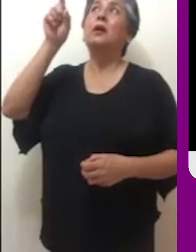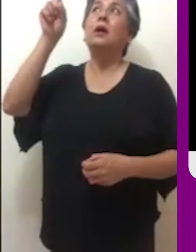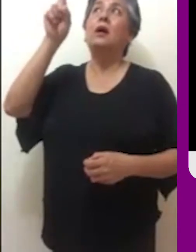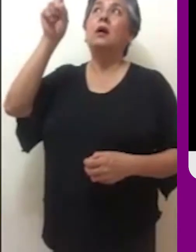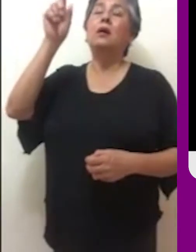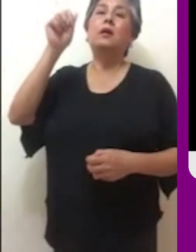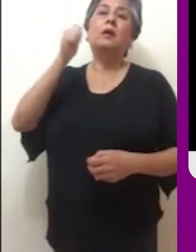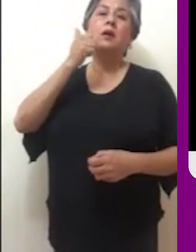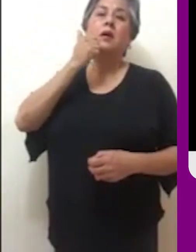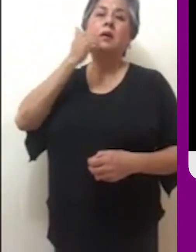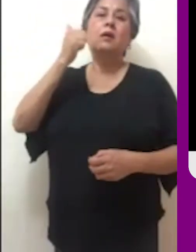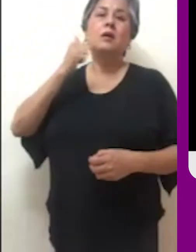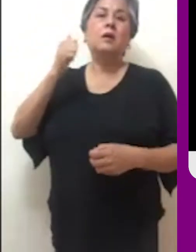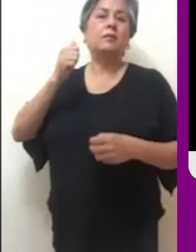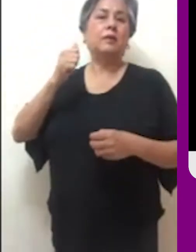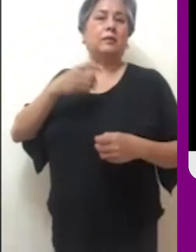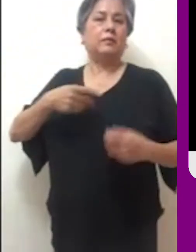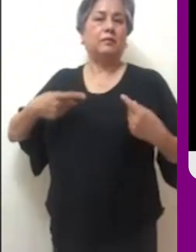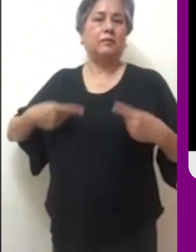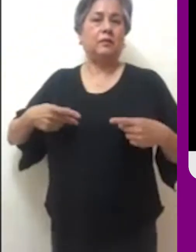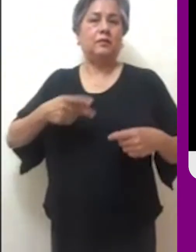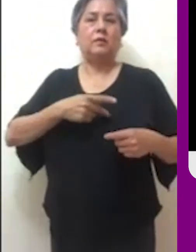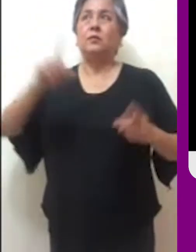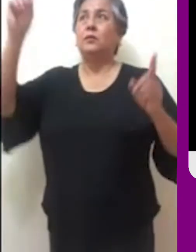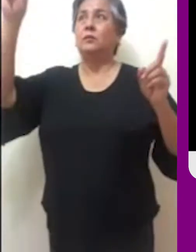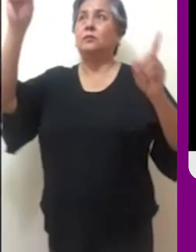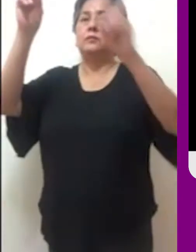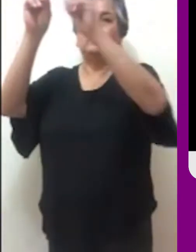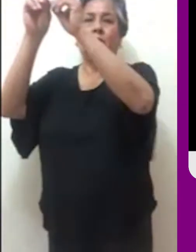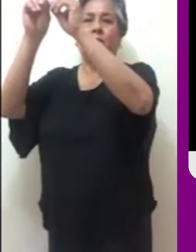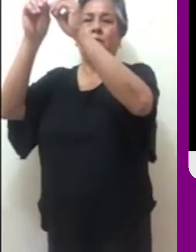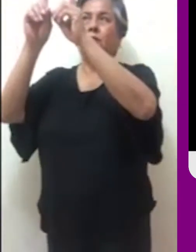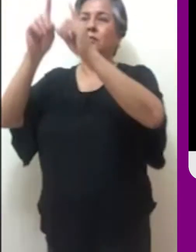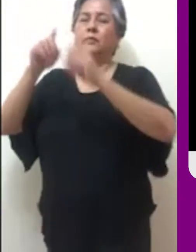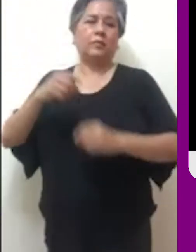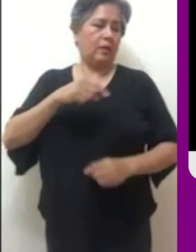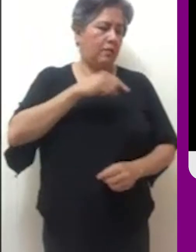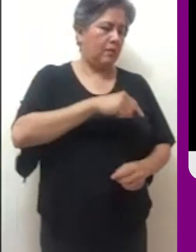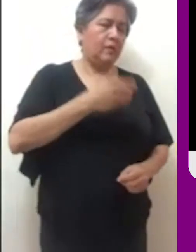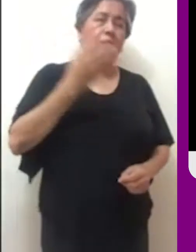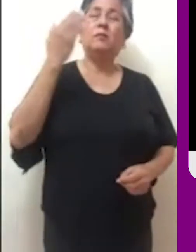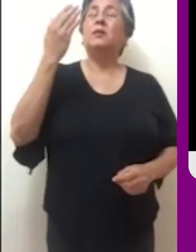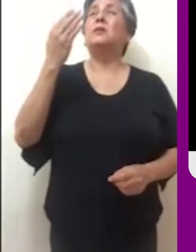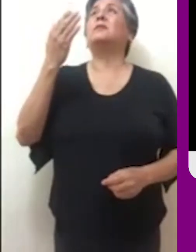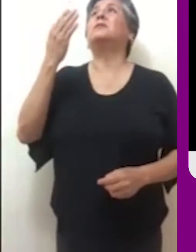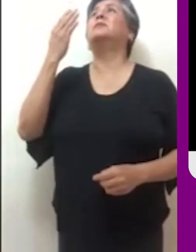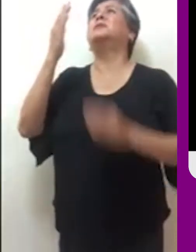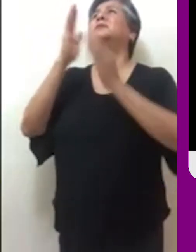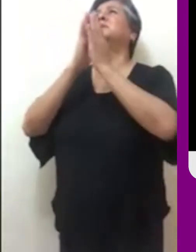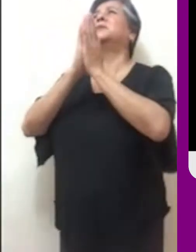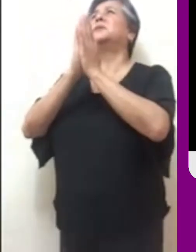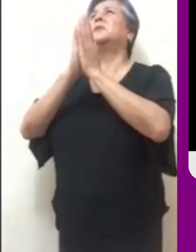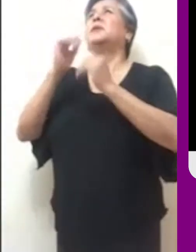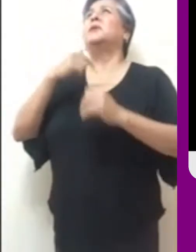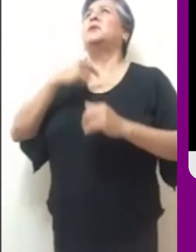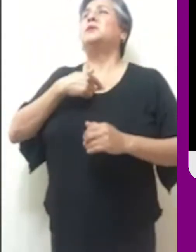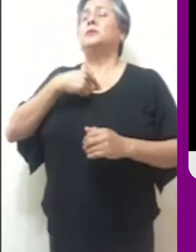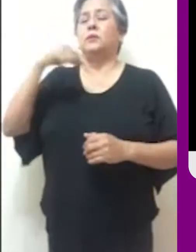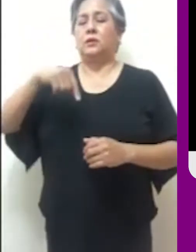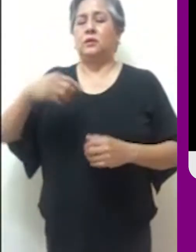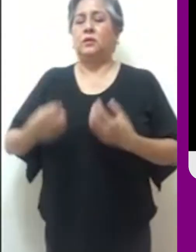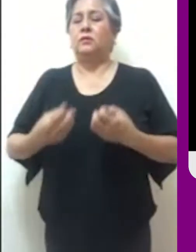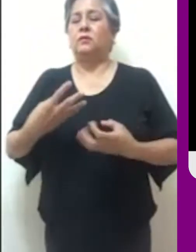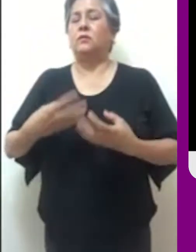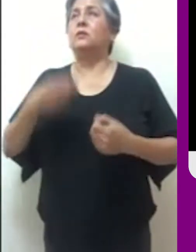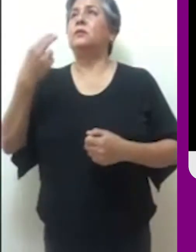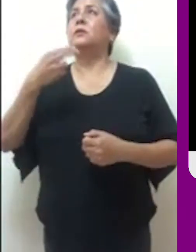vio a lo lejos a Abraham y a Lázaro junto a él. Entonces gritó, Padre Abraham, ten piedad de mí. Manda a